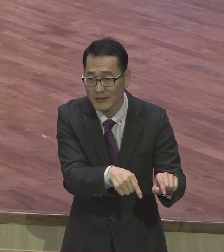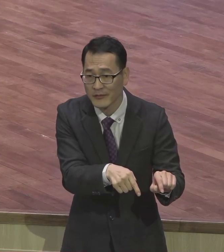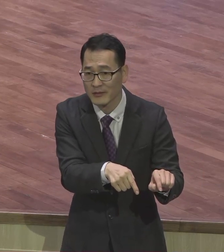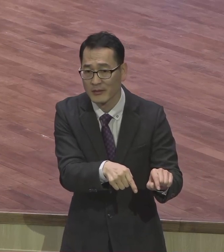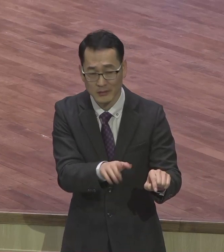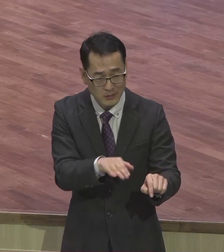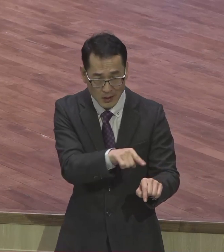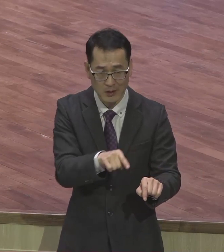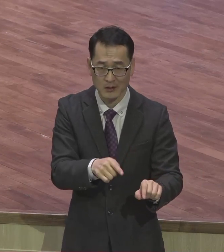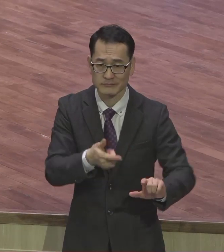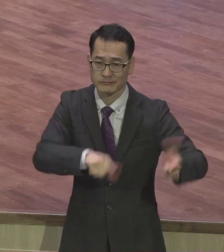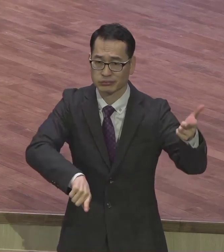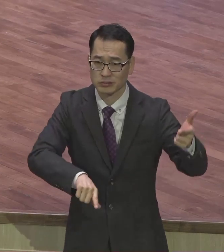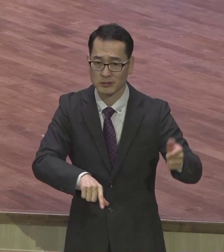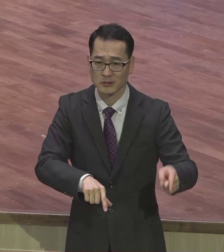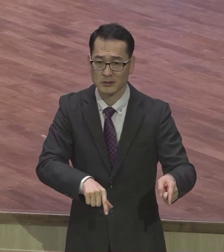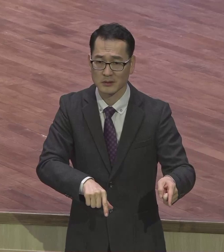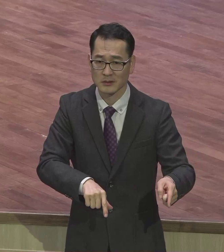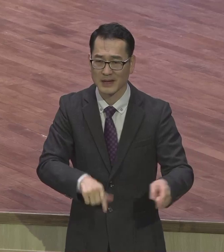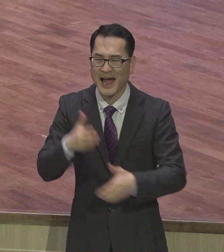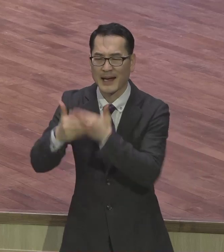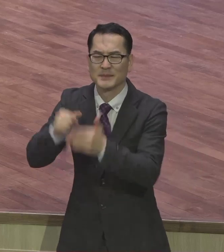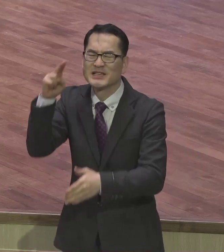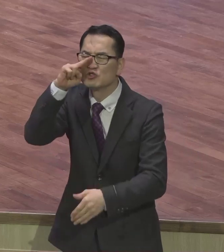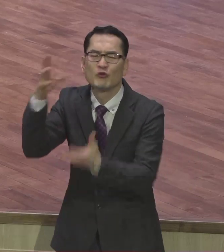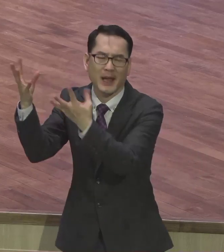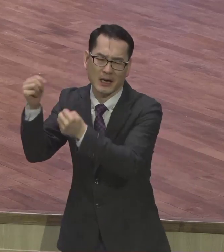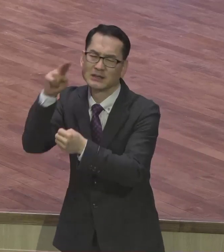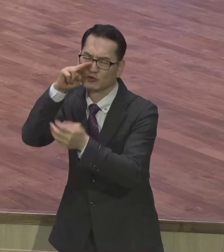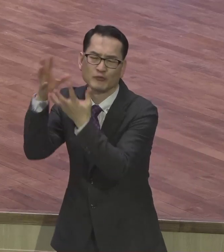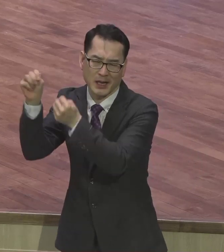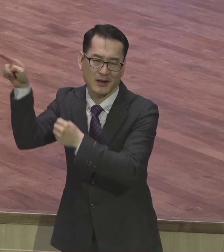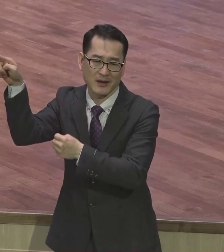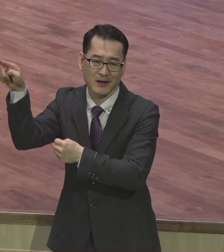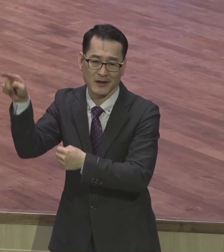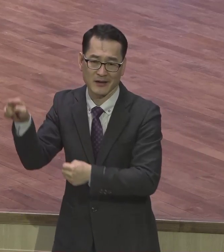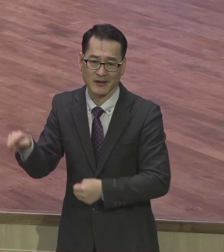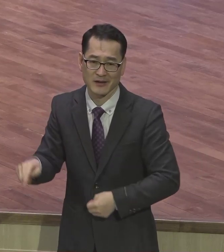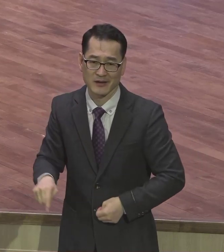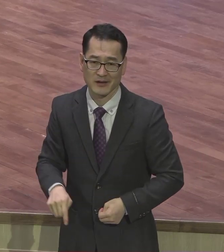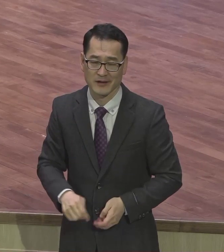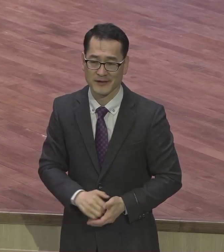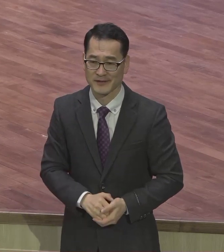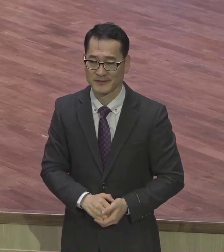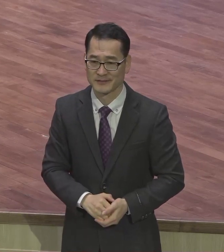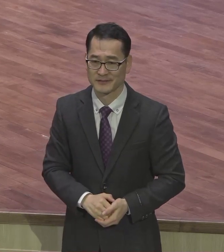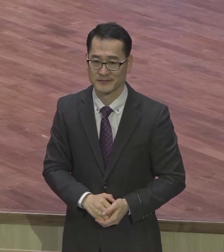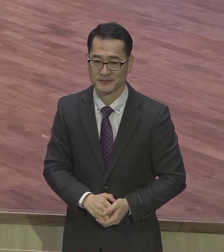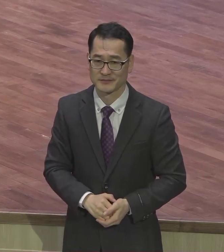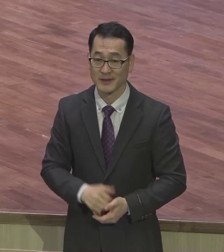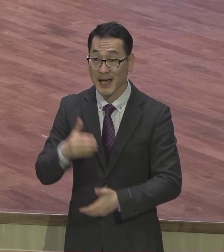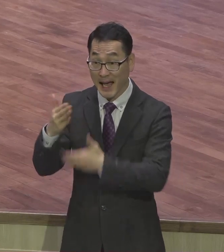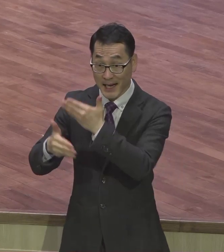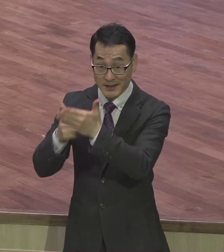하나님은 자꾸 질투가 많아요. 이상해요. 하나님은 나같이 질투 많은 나같이 질투 많은